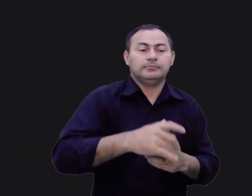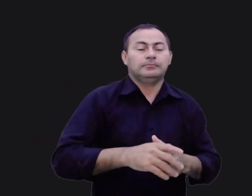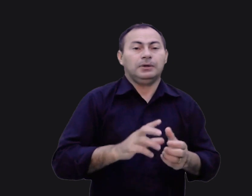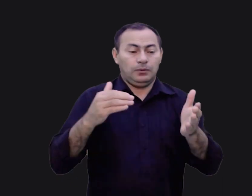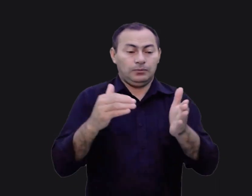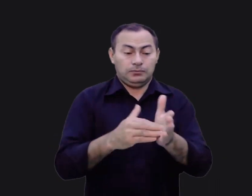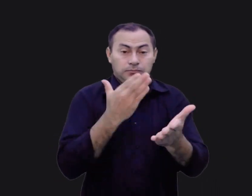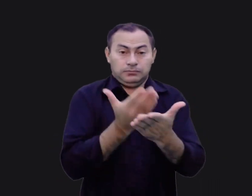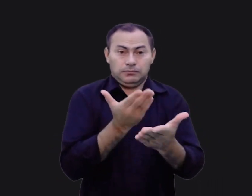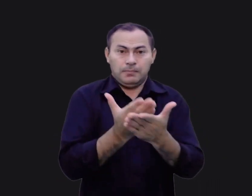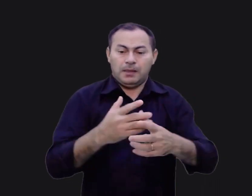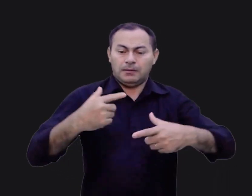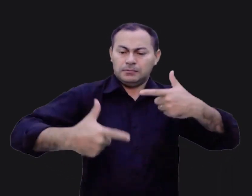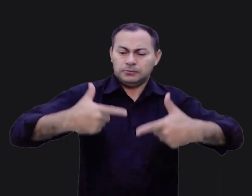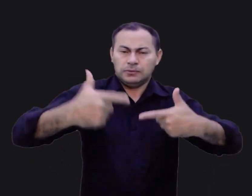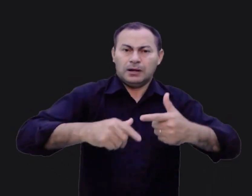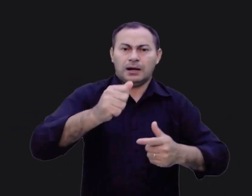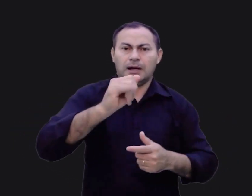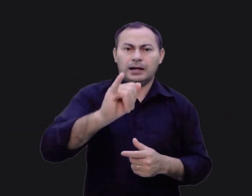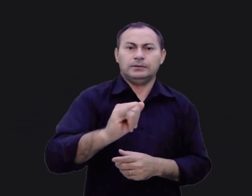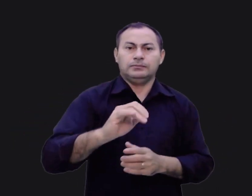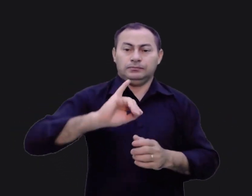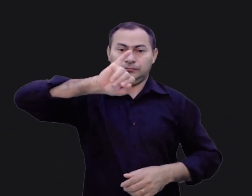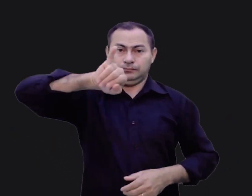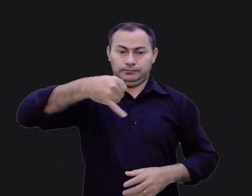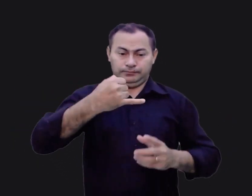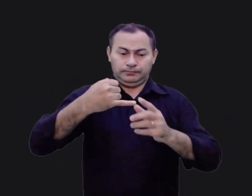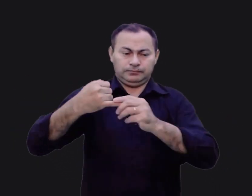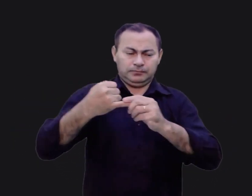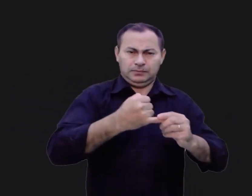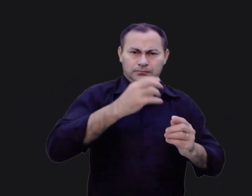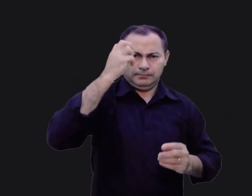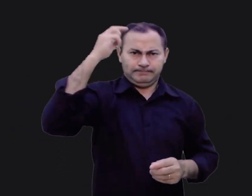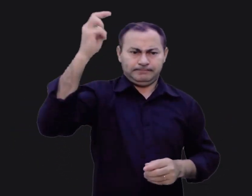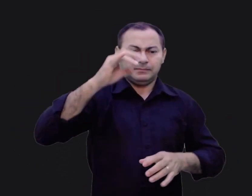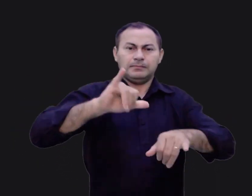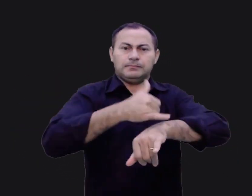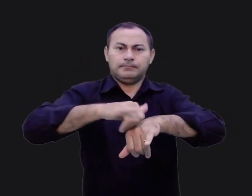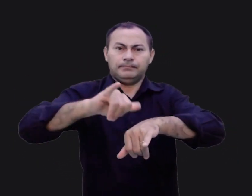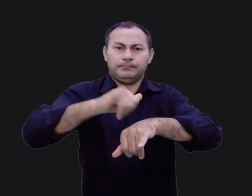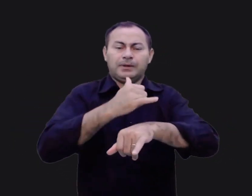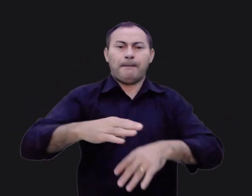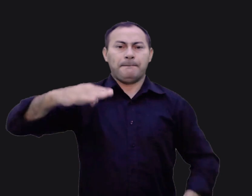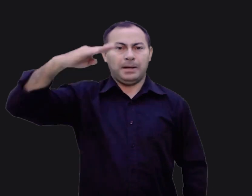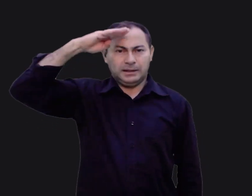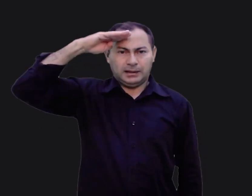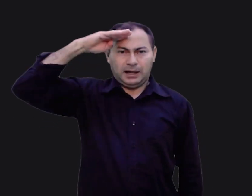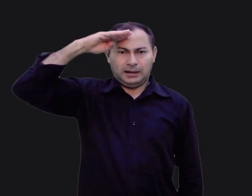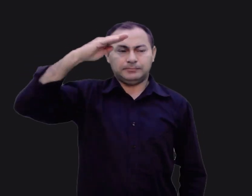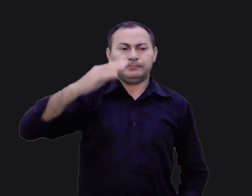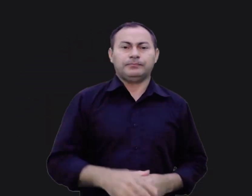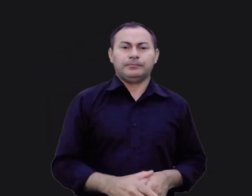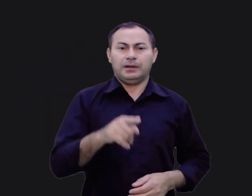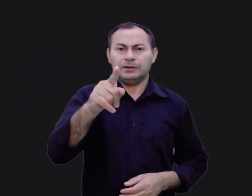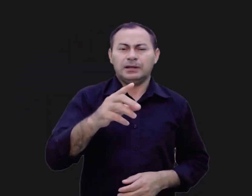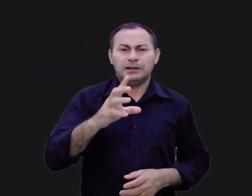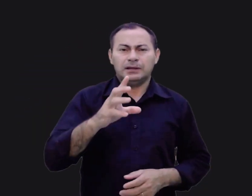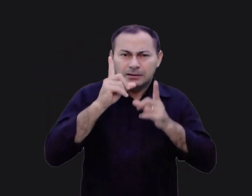dissemos em nosso último estudo, Batalha de Ai, Josué demonstrou ser um gênio em estratégia militar. Se você se